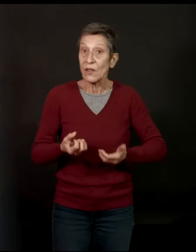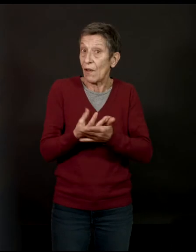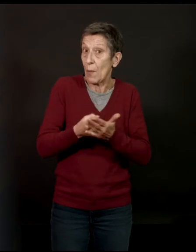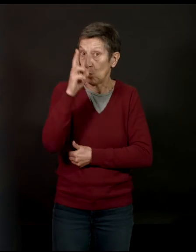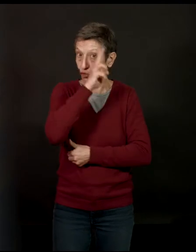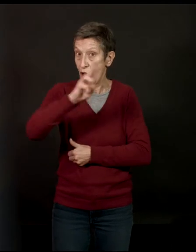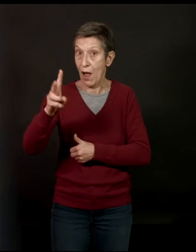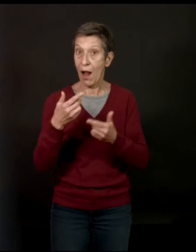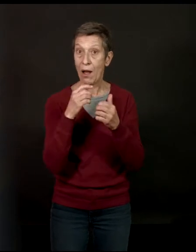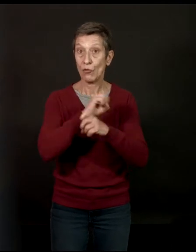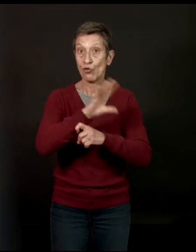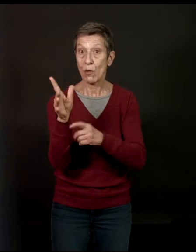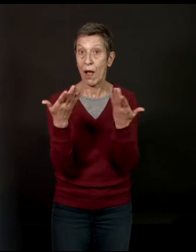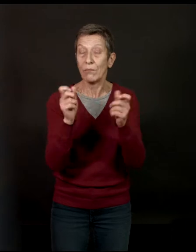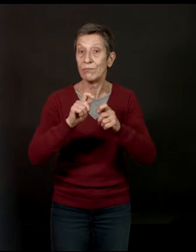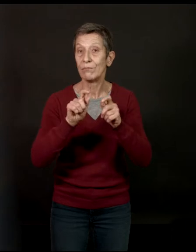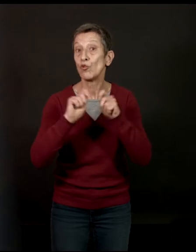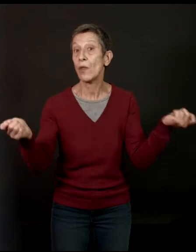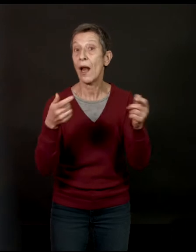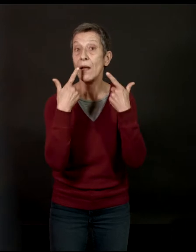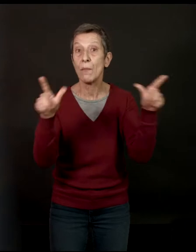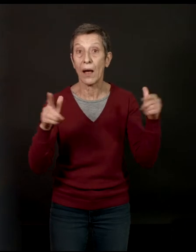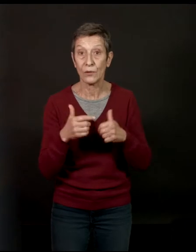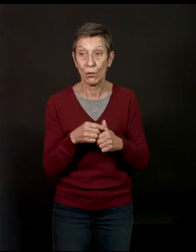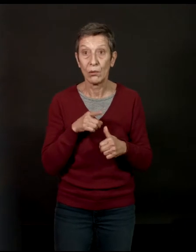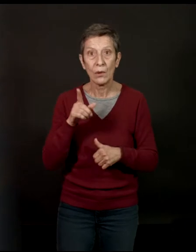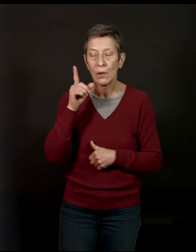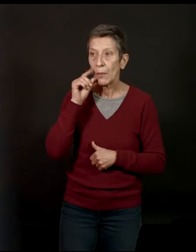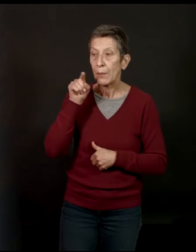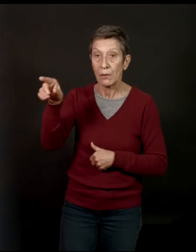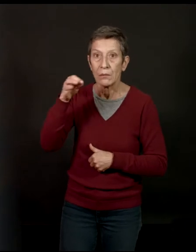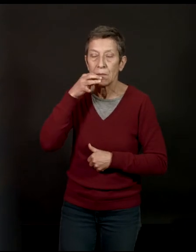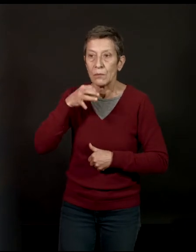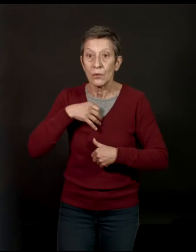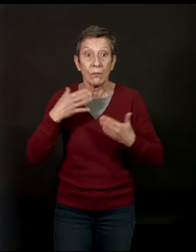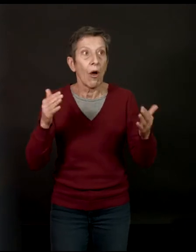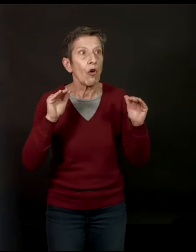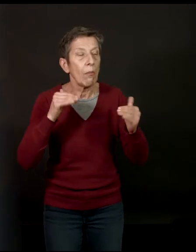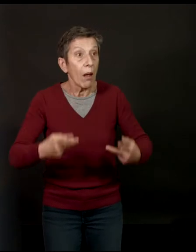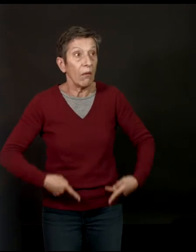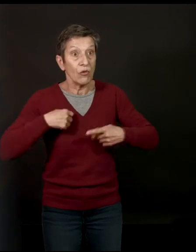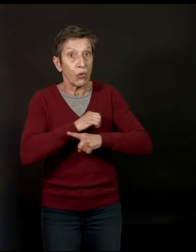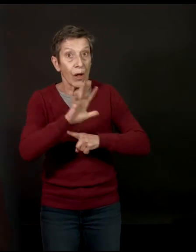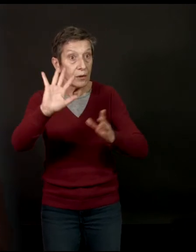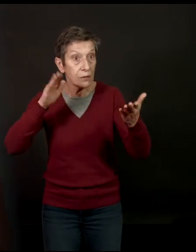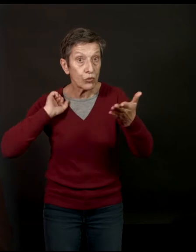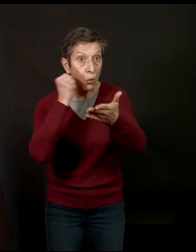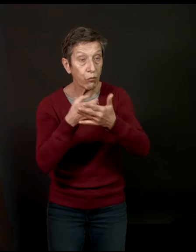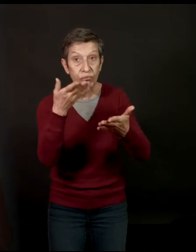Libération. Et je me souviens de la tête catastrophée de mon père, qui m'a dit « mais tu ne quand même pas passer toute ta carrière à faire les chiens écrasés ». Et donc,